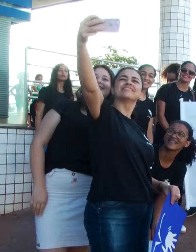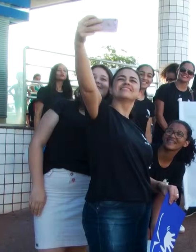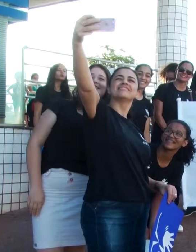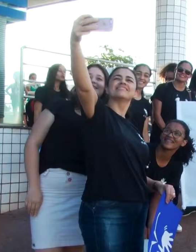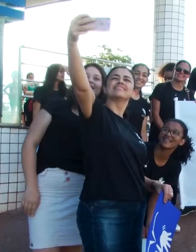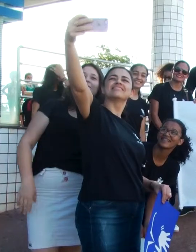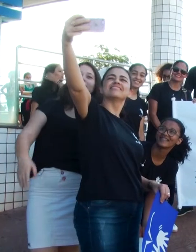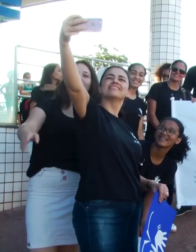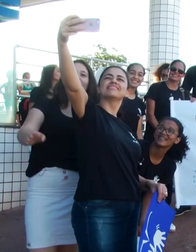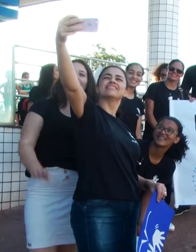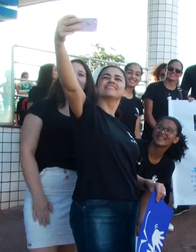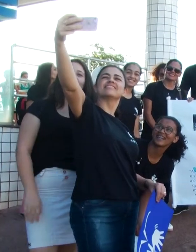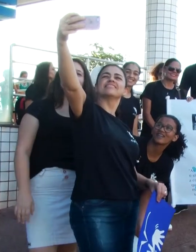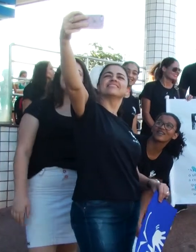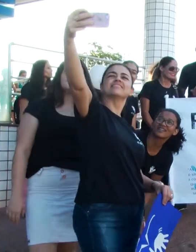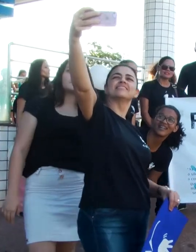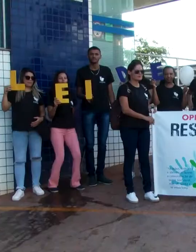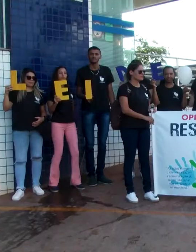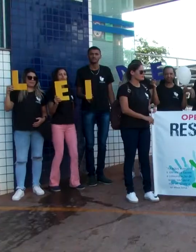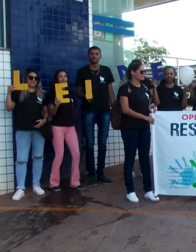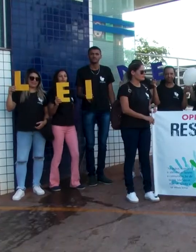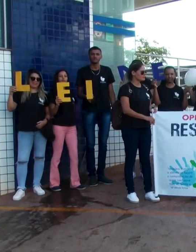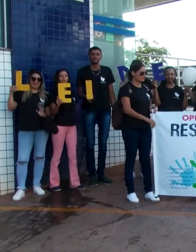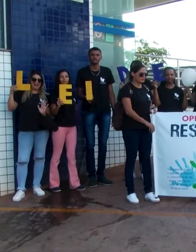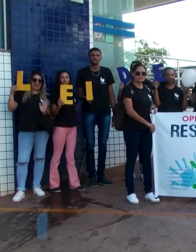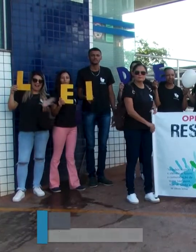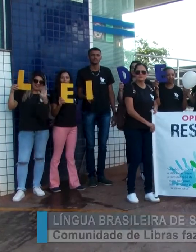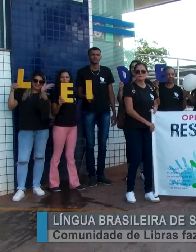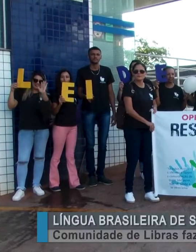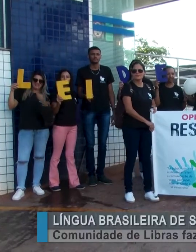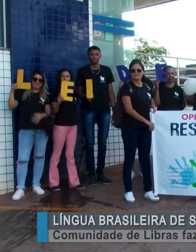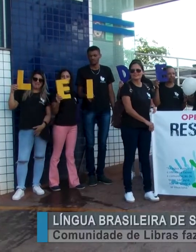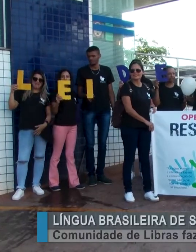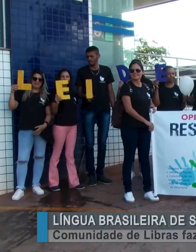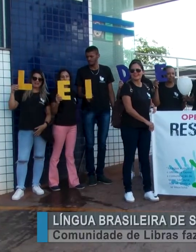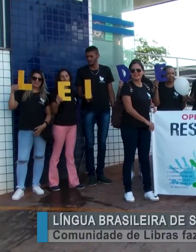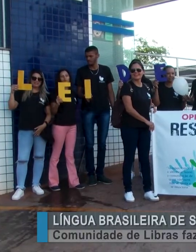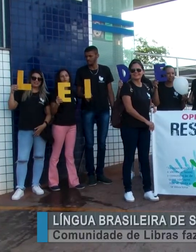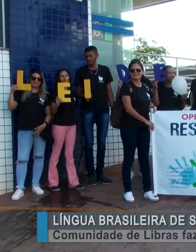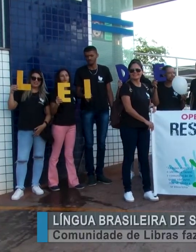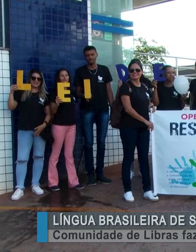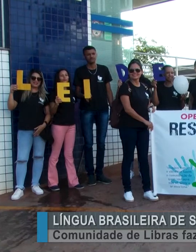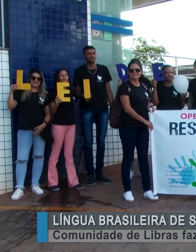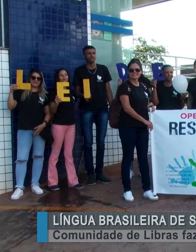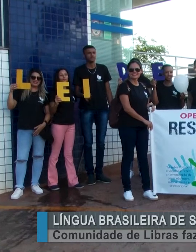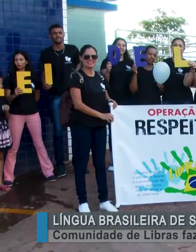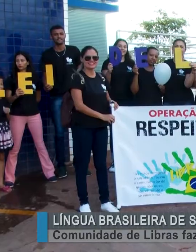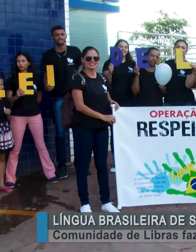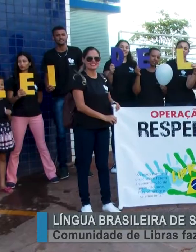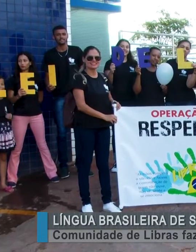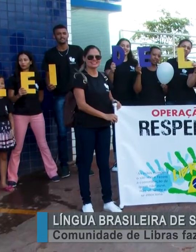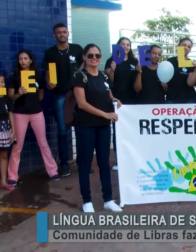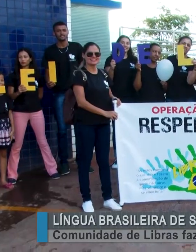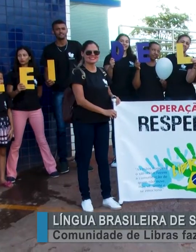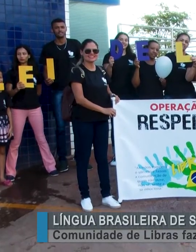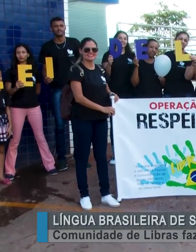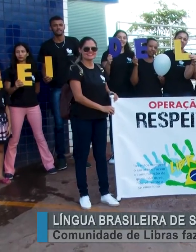No dia 24 de abril de 2002, a Libras passou a ser reconhecida como a segunda língua brasileira. A